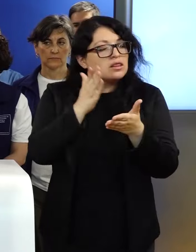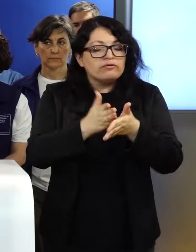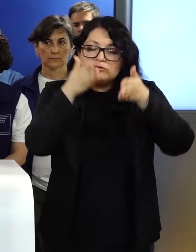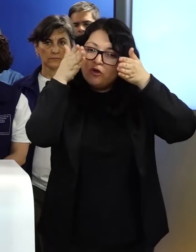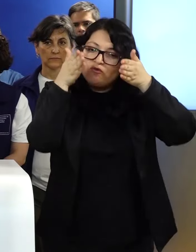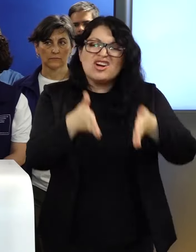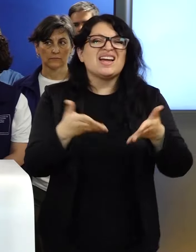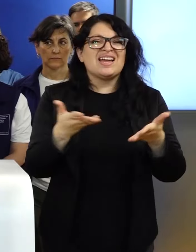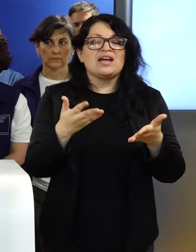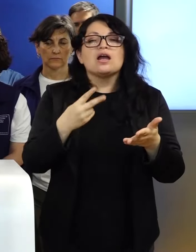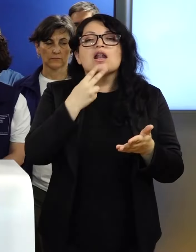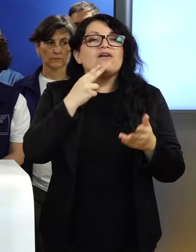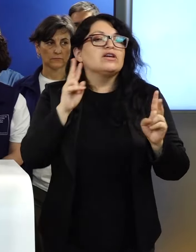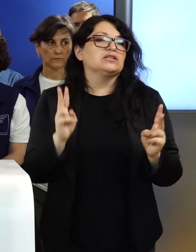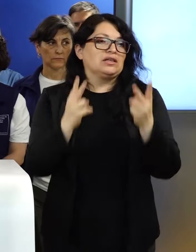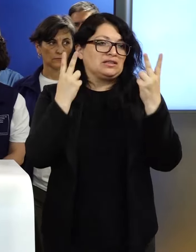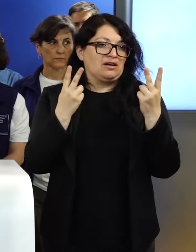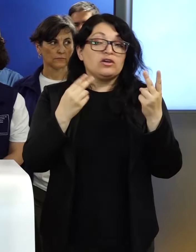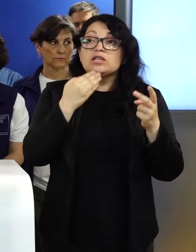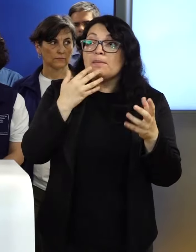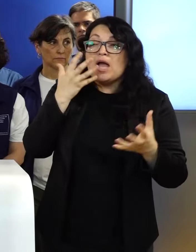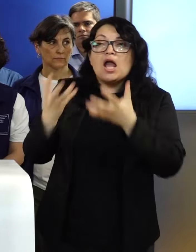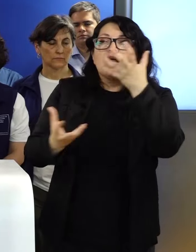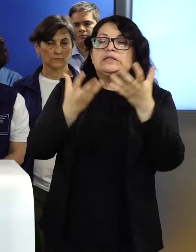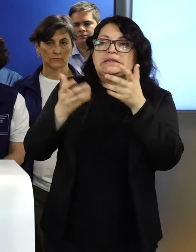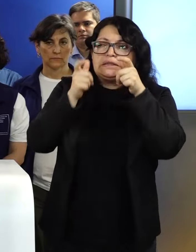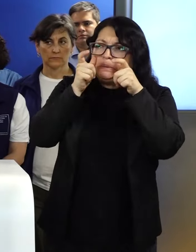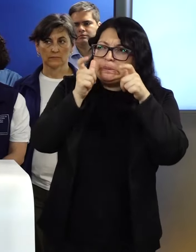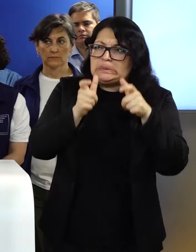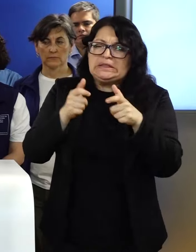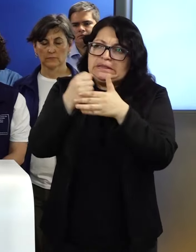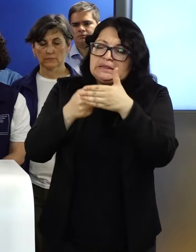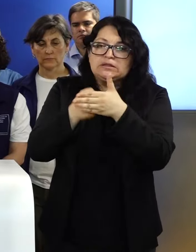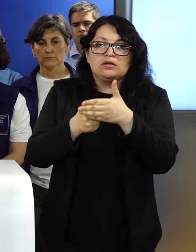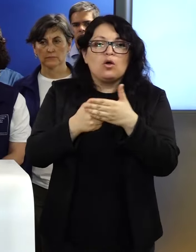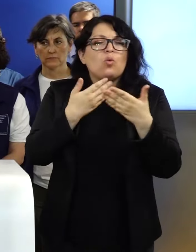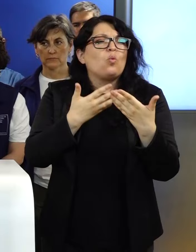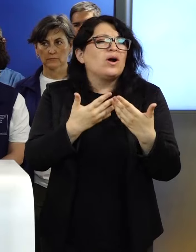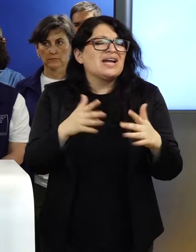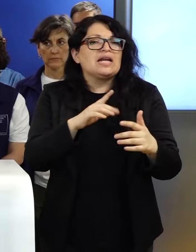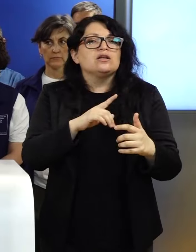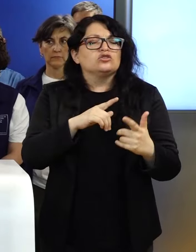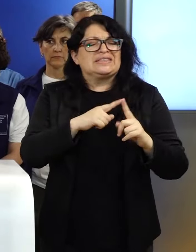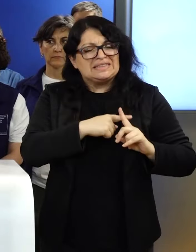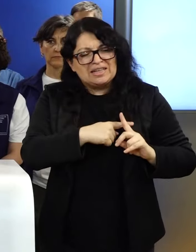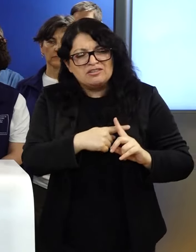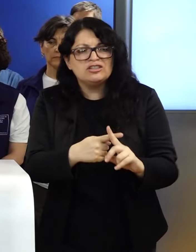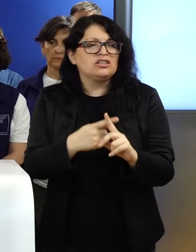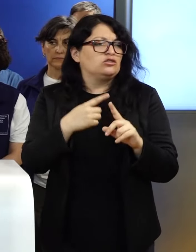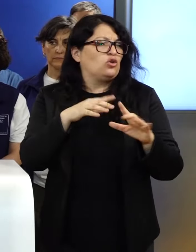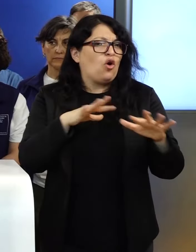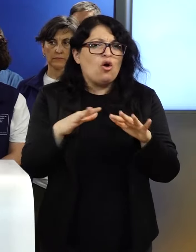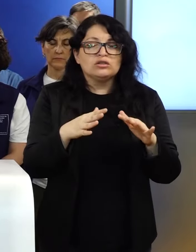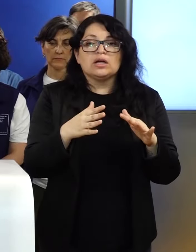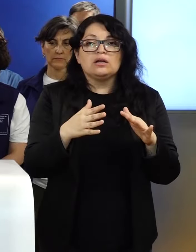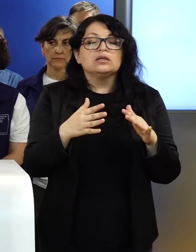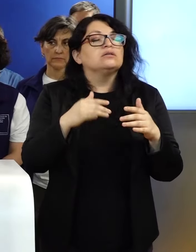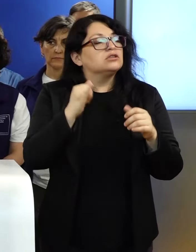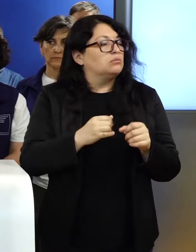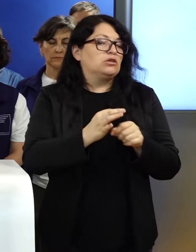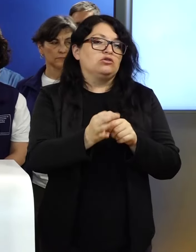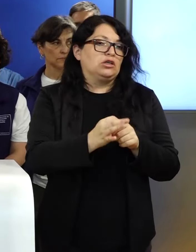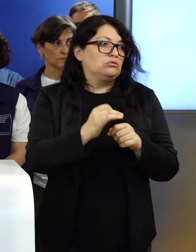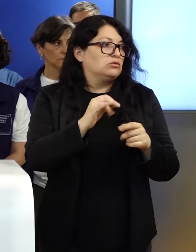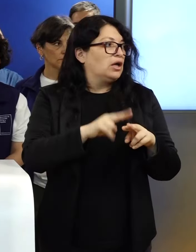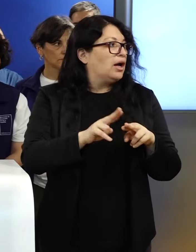es salvar vidas y controlar el fuego. Y todo sacrificio y medida excepcional que se deba hacer para ello, está recomendada.